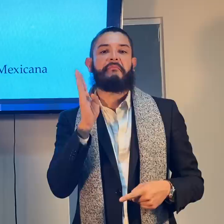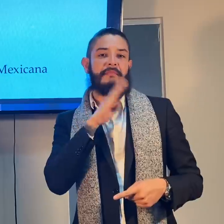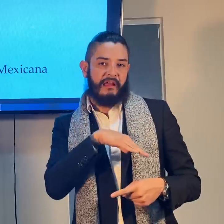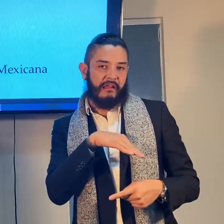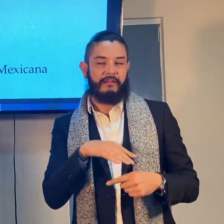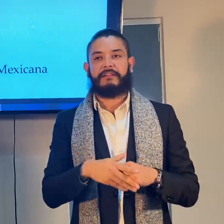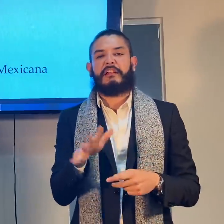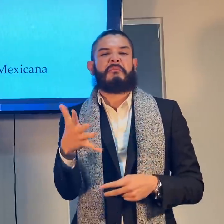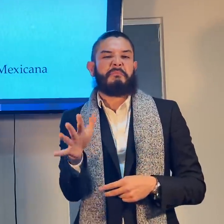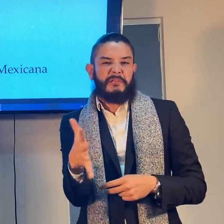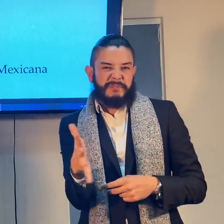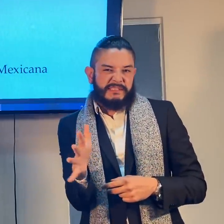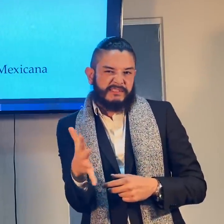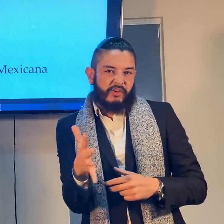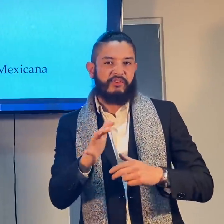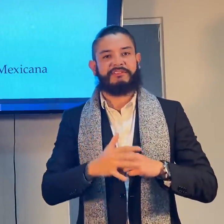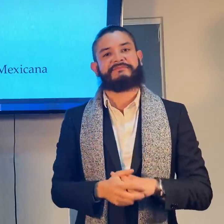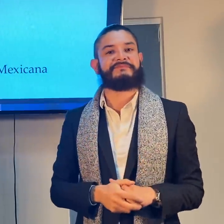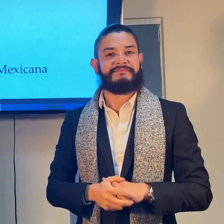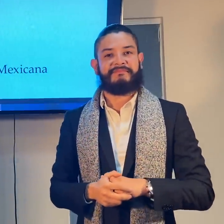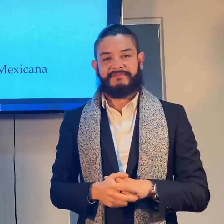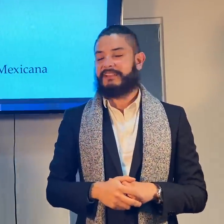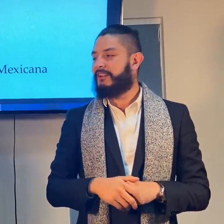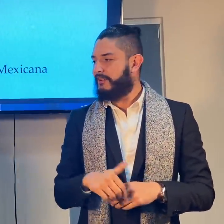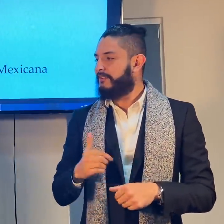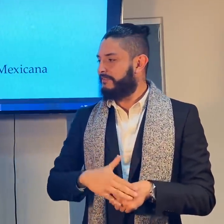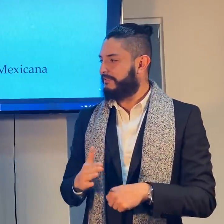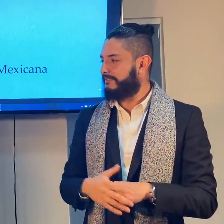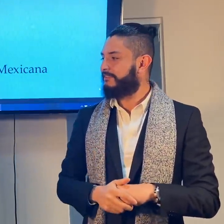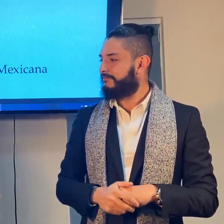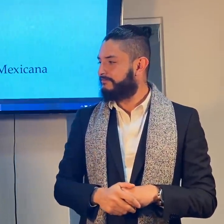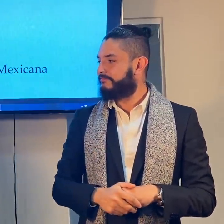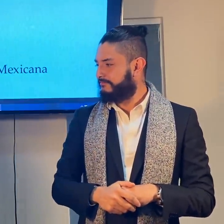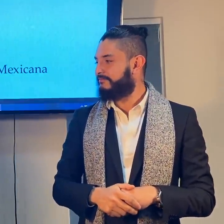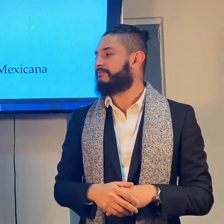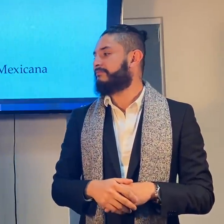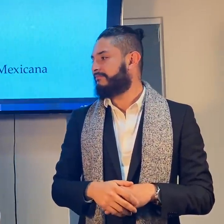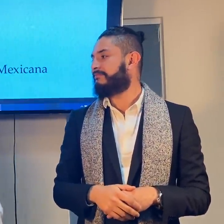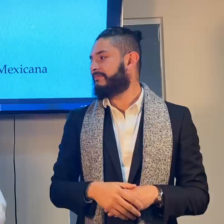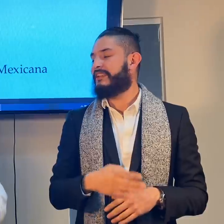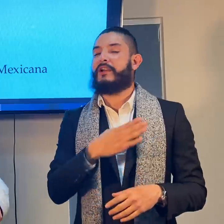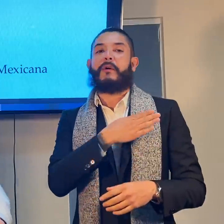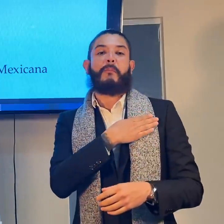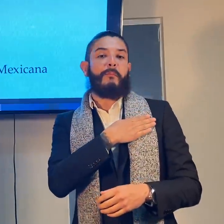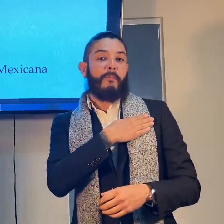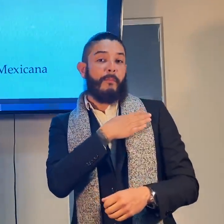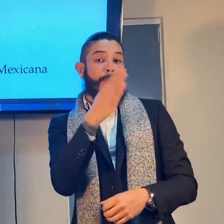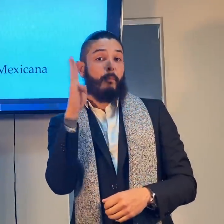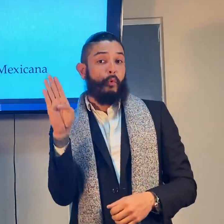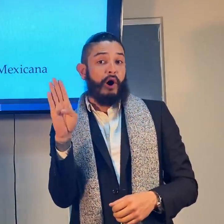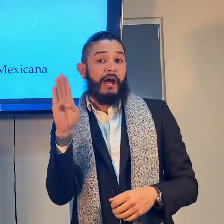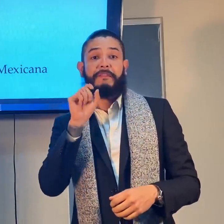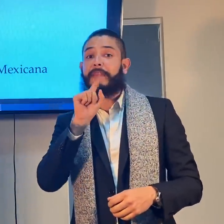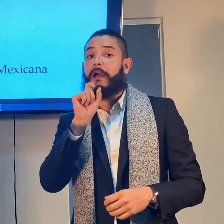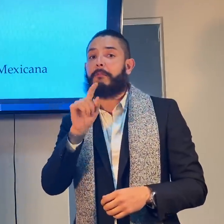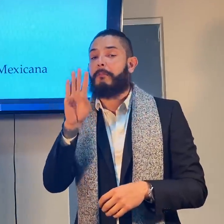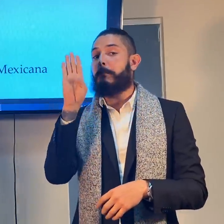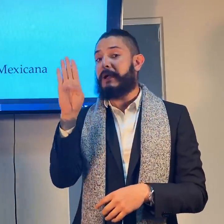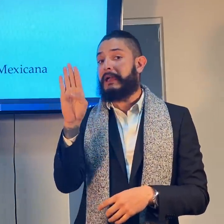está bien, está mal. Más o menos, tenemos la seña de más o menos. Tenemos la seña, siempre.